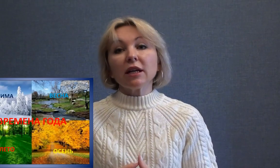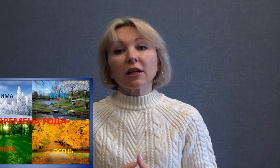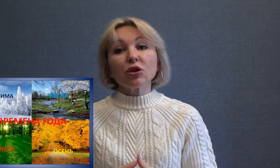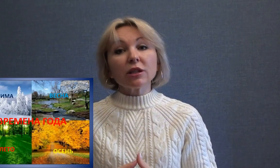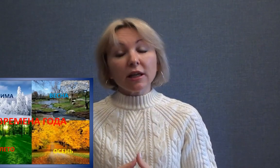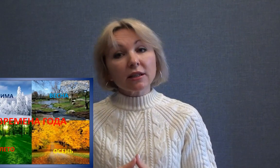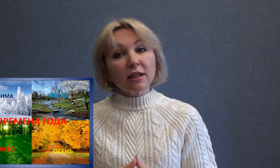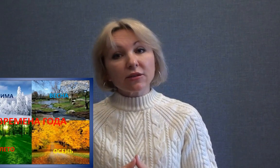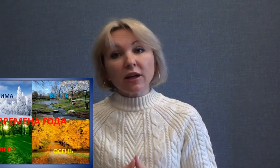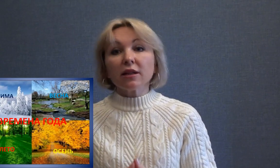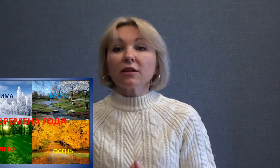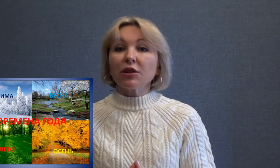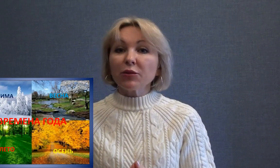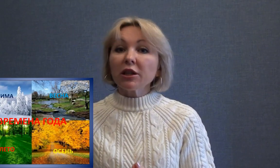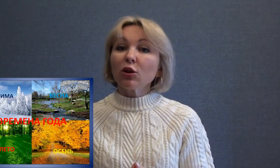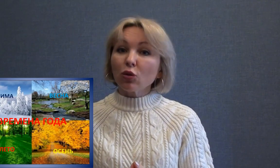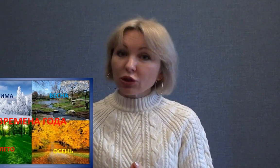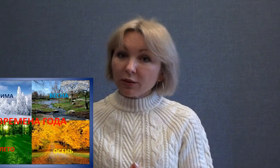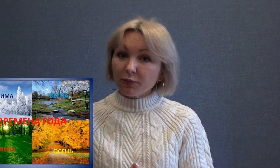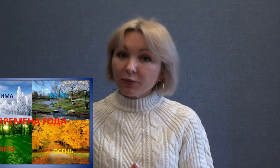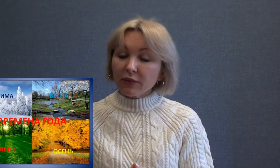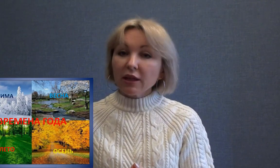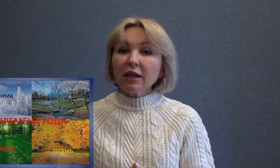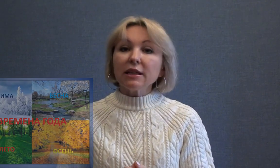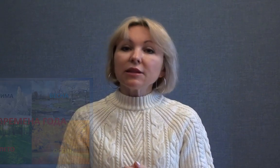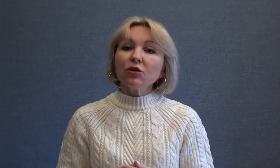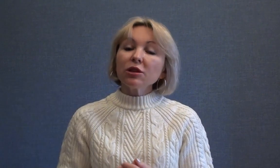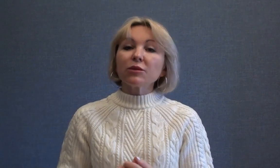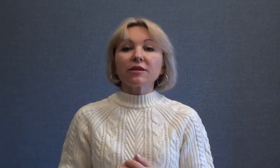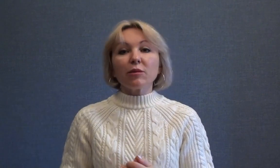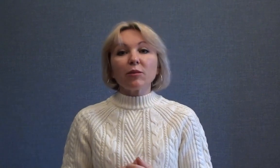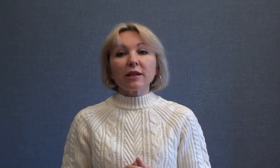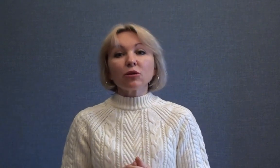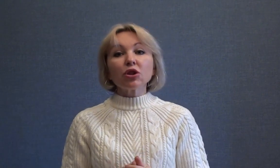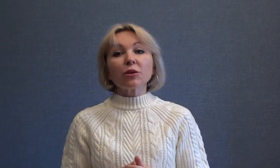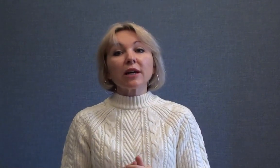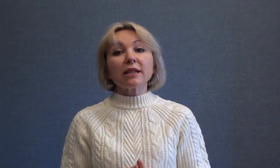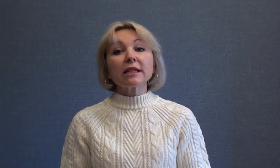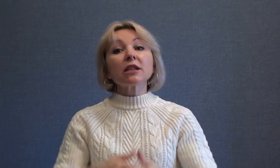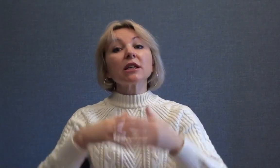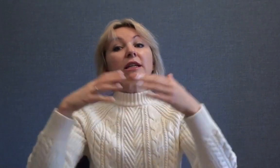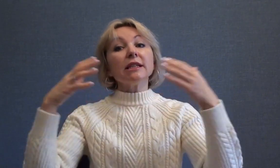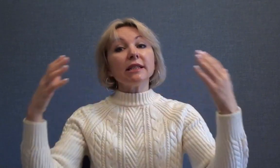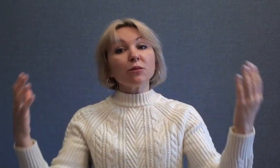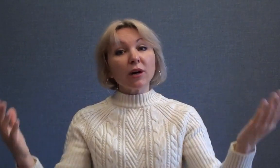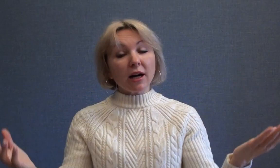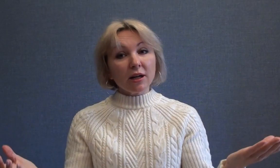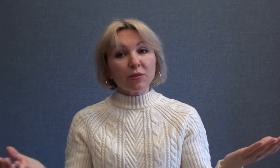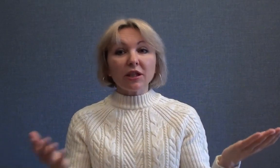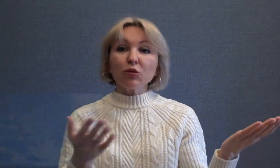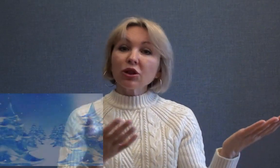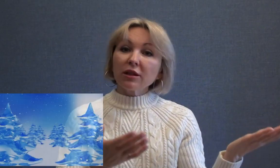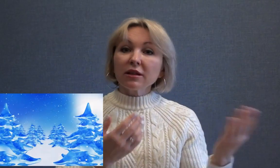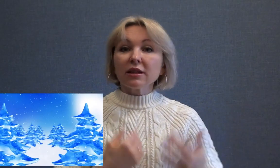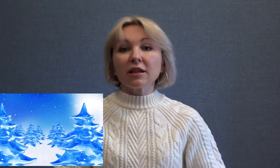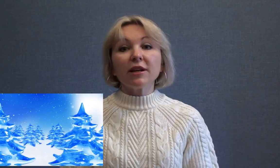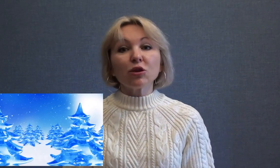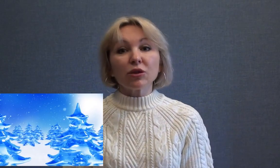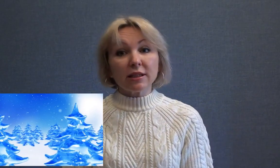который так и назвал «Времена года». И сегодня мы с вами послушаем концерт «Зима», потому что на дворе у нас